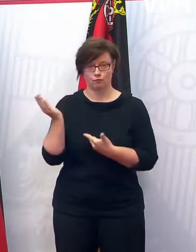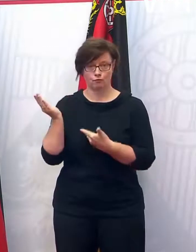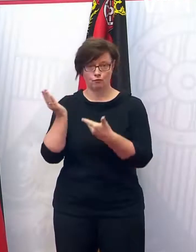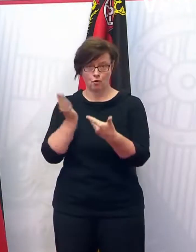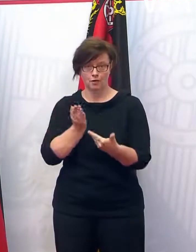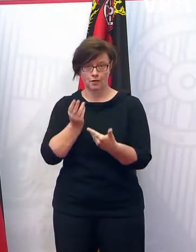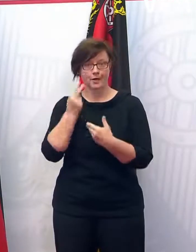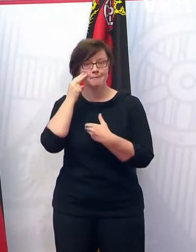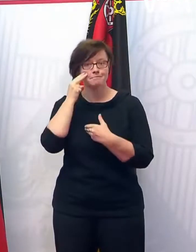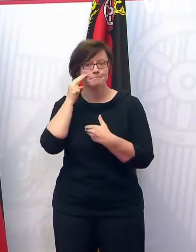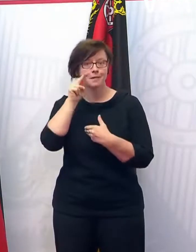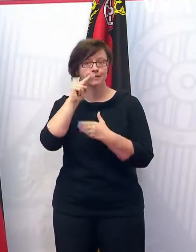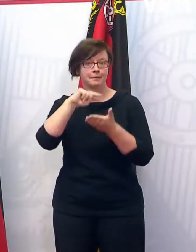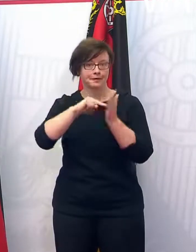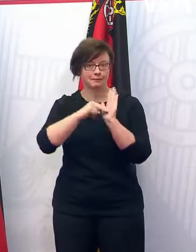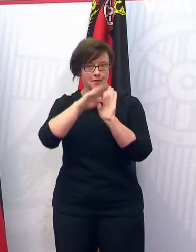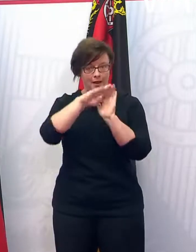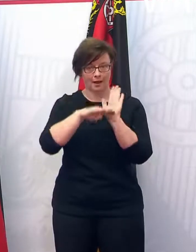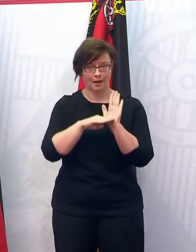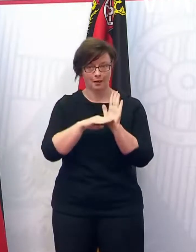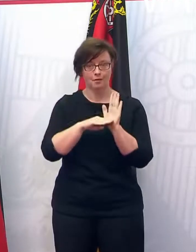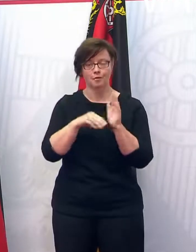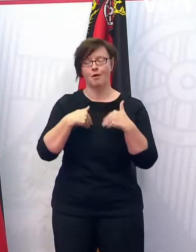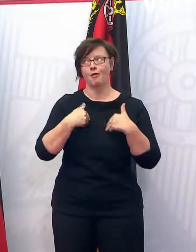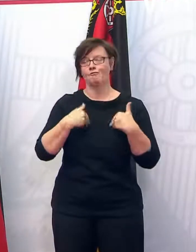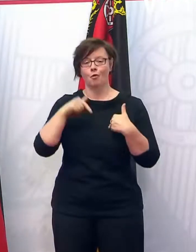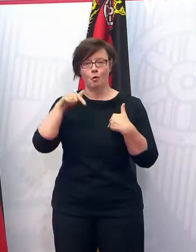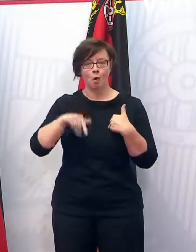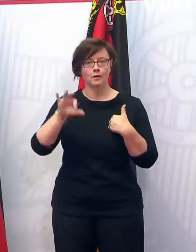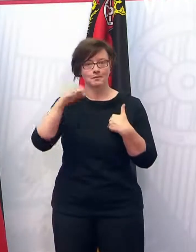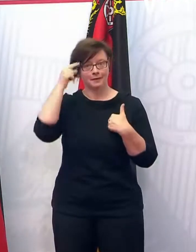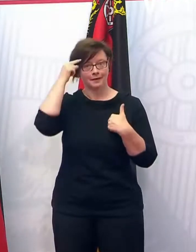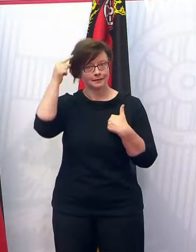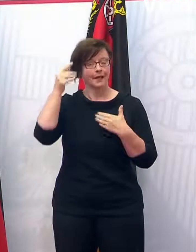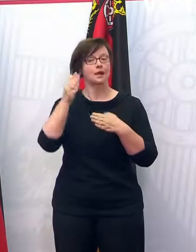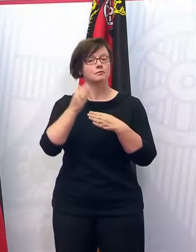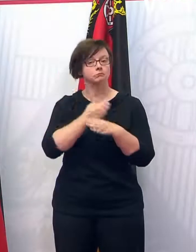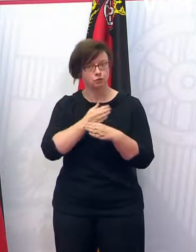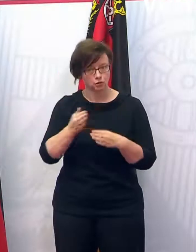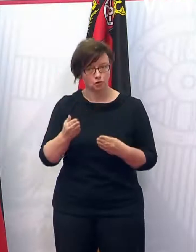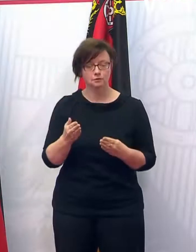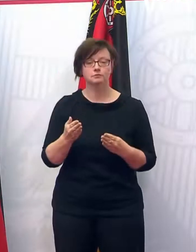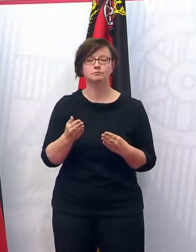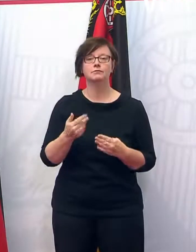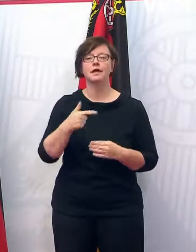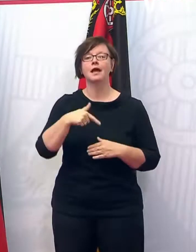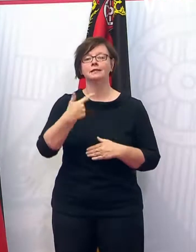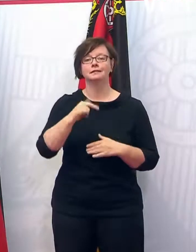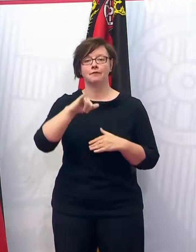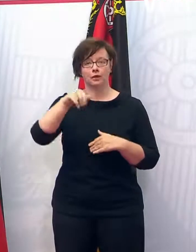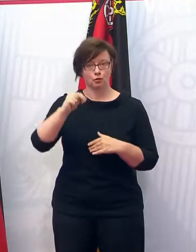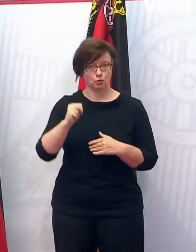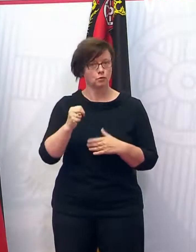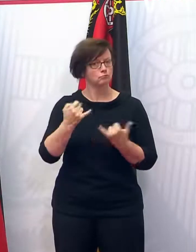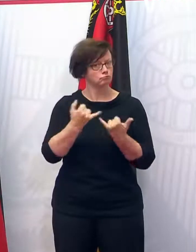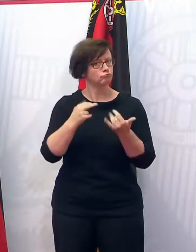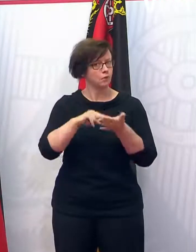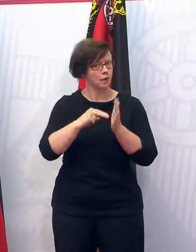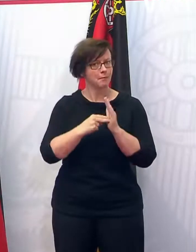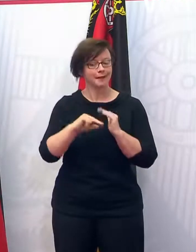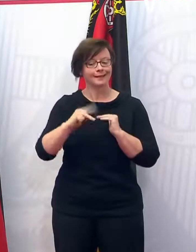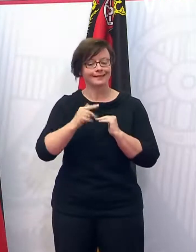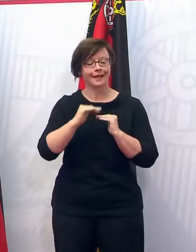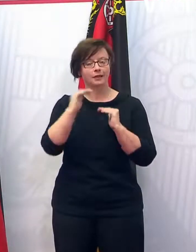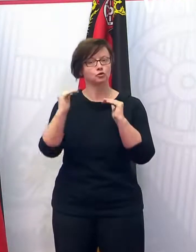Perspektivplan. Wir sind sehr froh, dass der Ministerrat heute beschlossen hat, wir planmäßig am 2. Juni in diese dritte Stufe